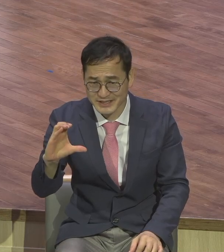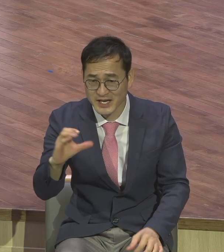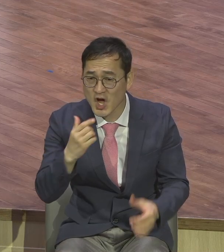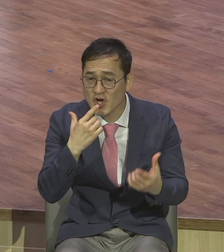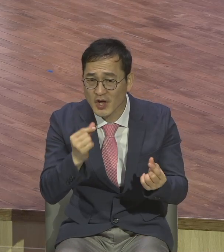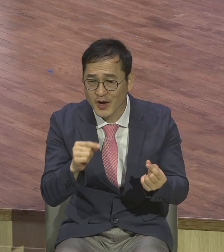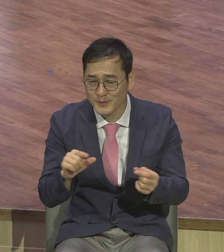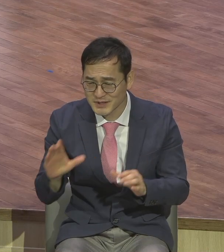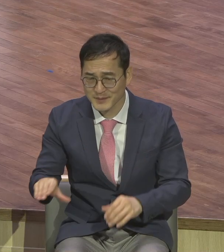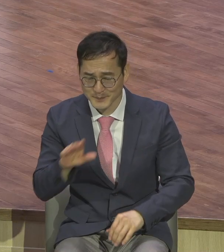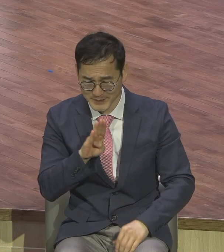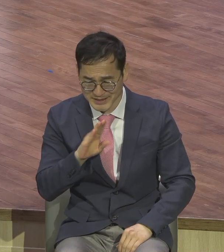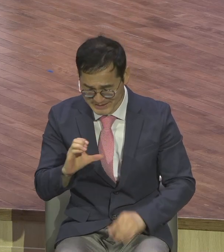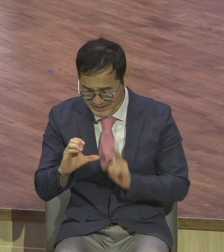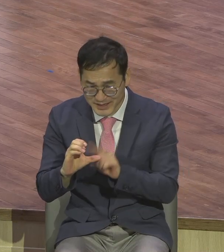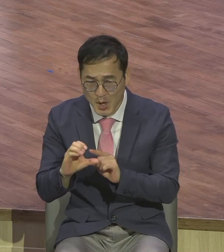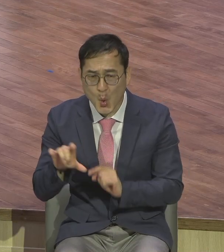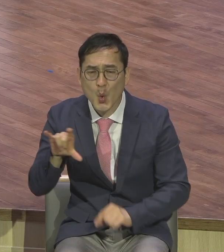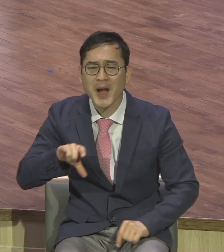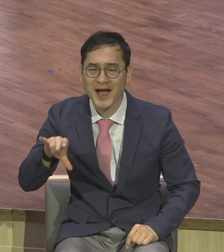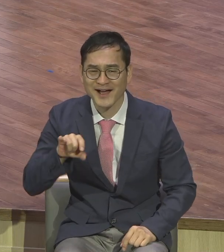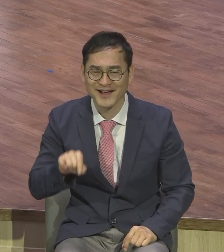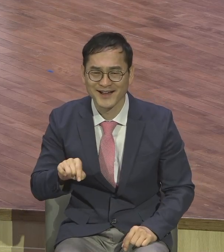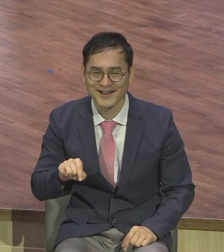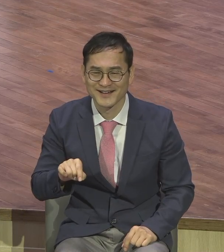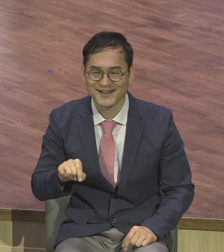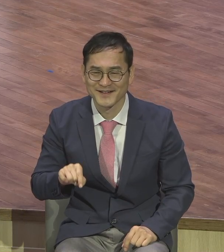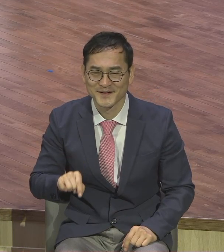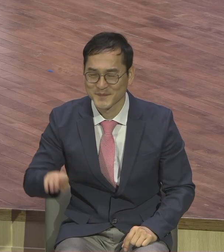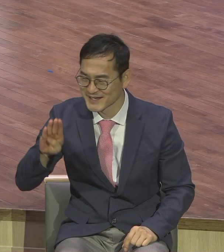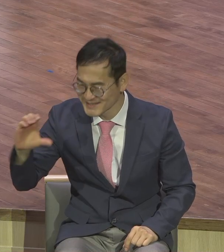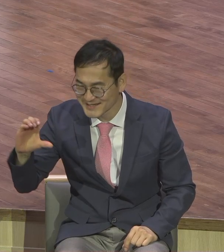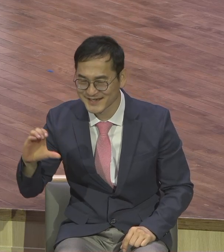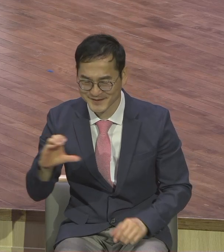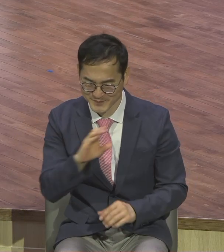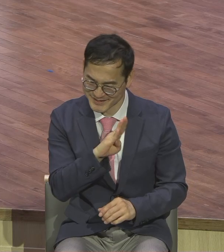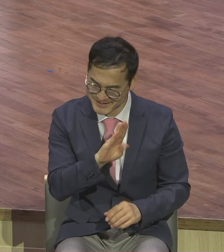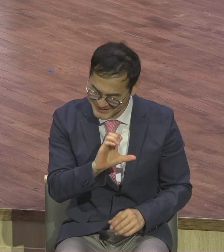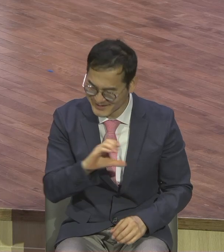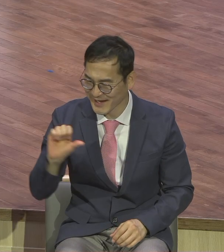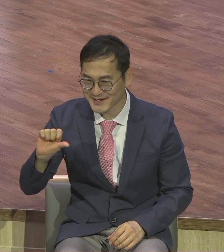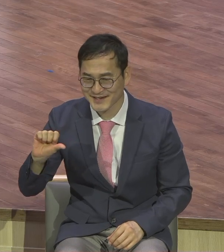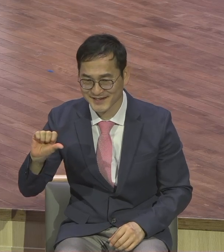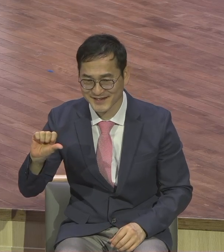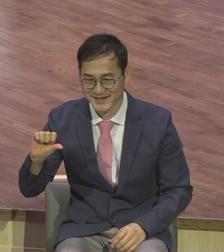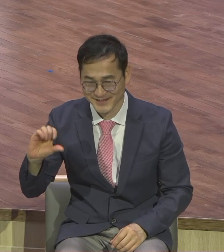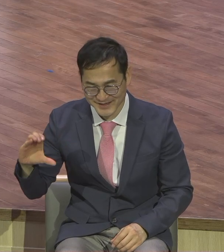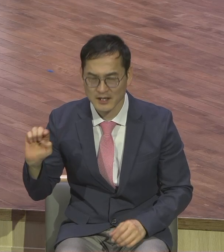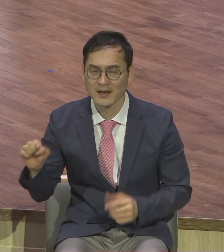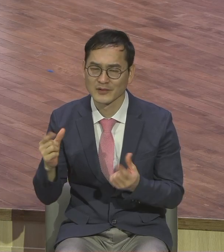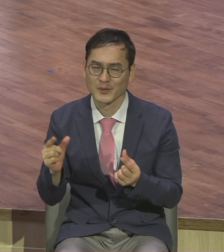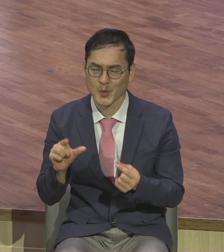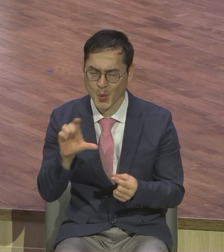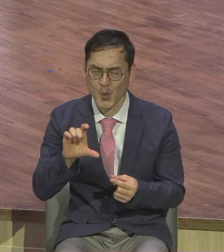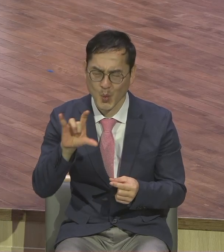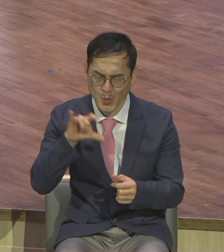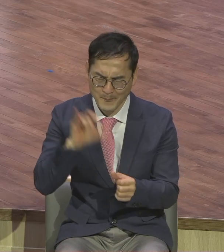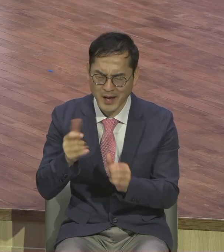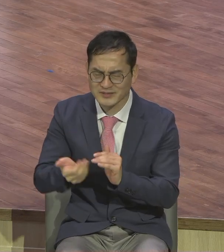이제는 4차 산업혁명 시대를 넘어서 5차 산업혁명